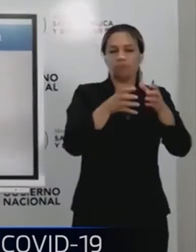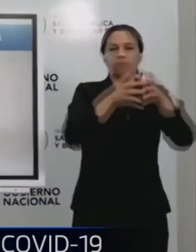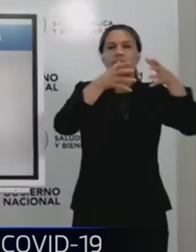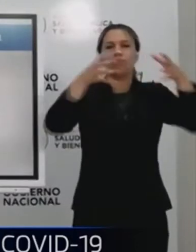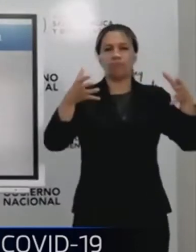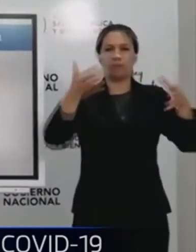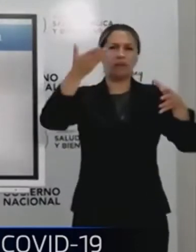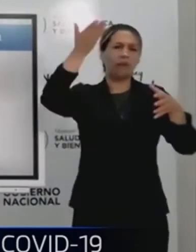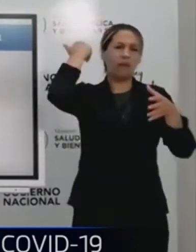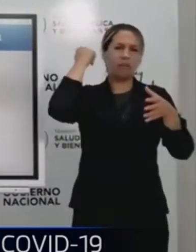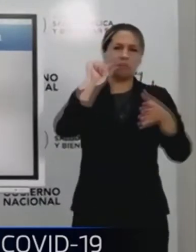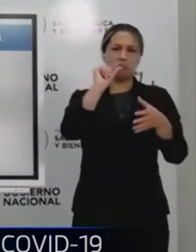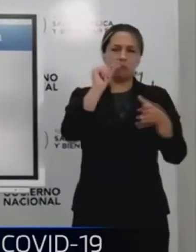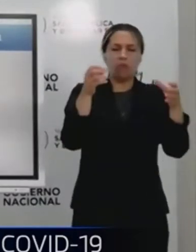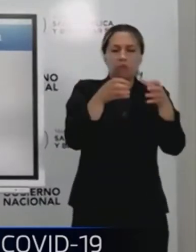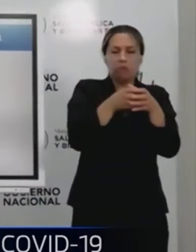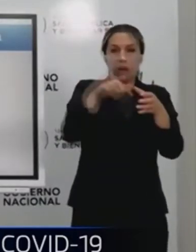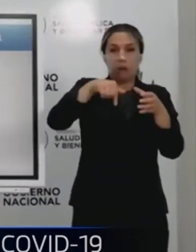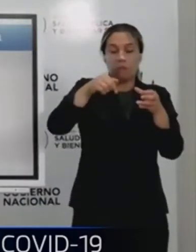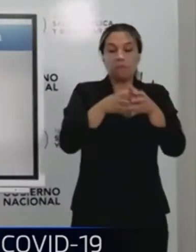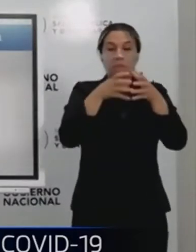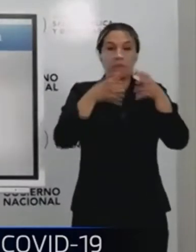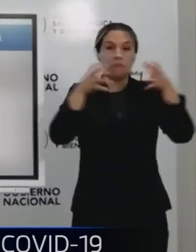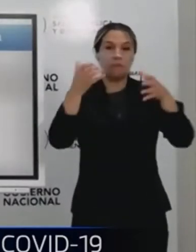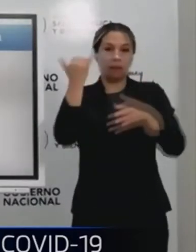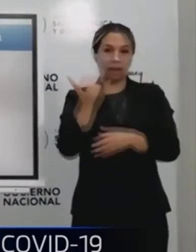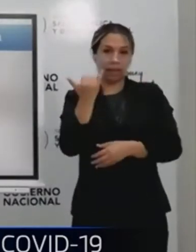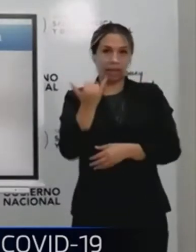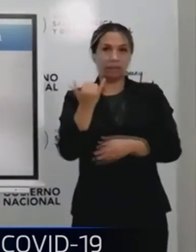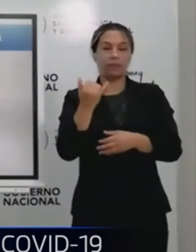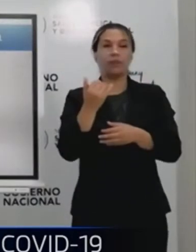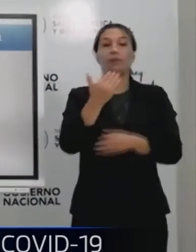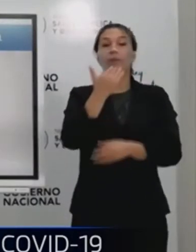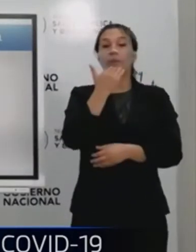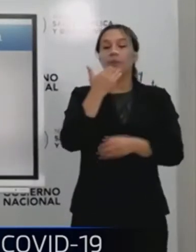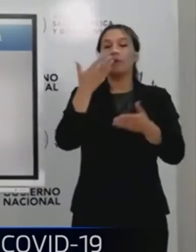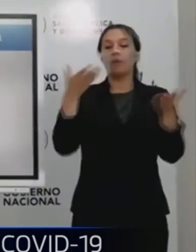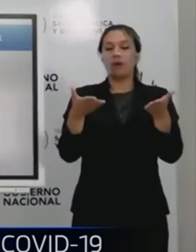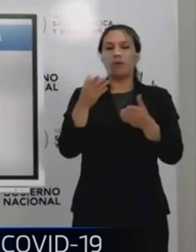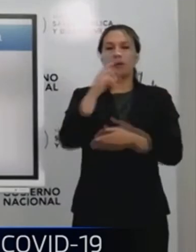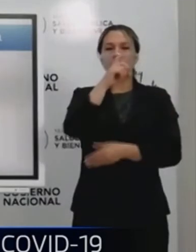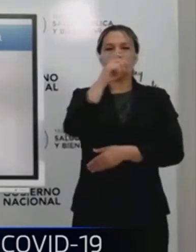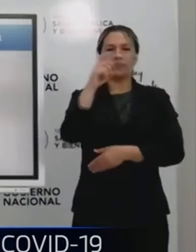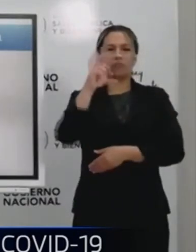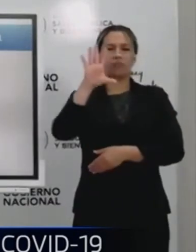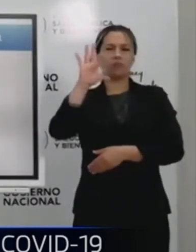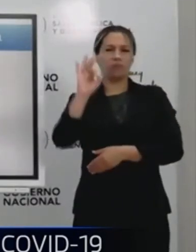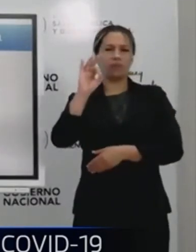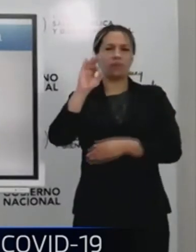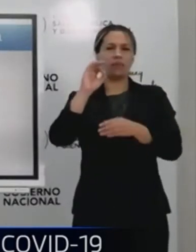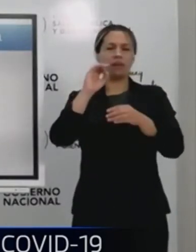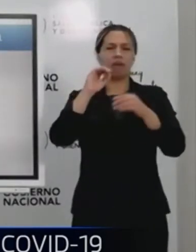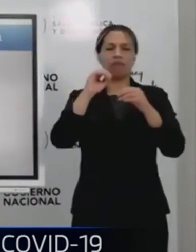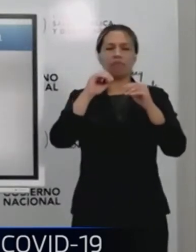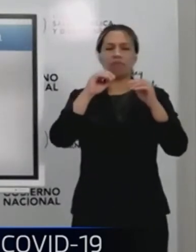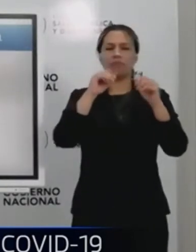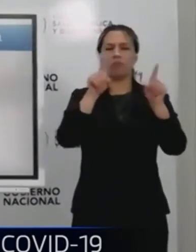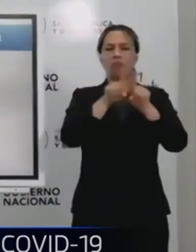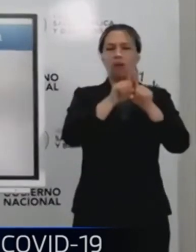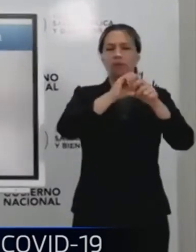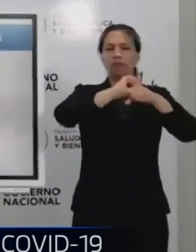unos meses anteriores. Y estamos viendo, estamos teniendo una media con encima de las 750 casos positivos por semana.